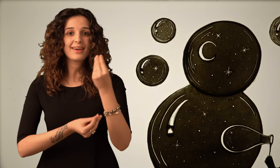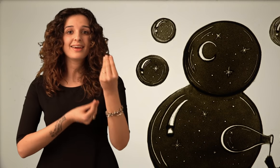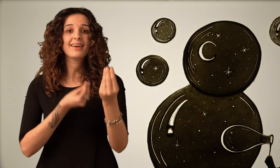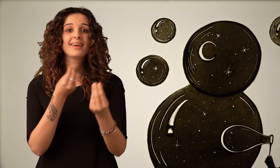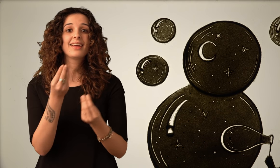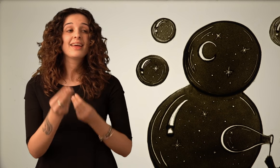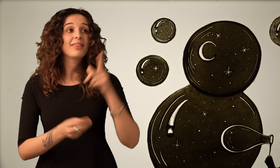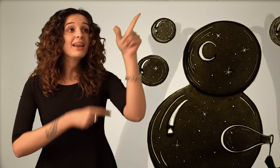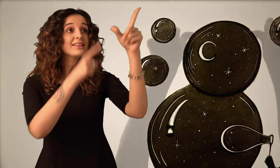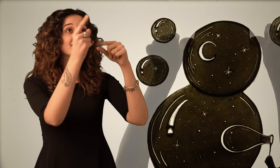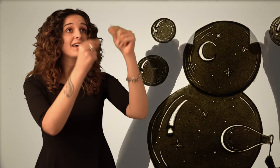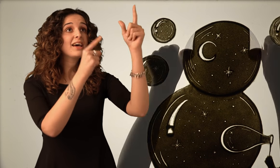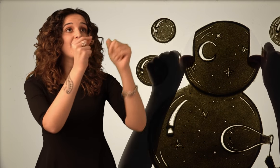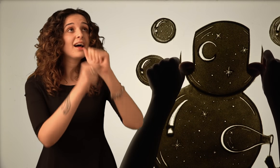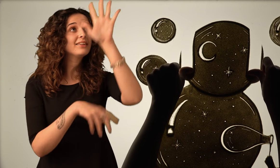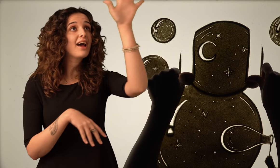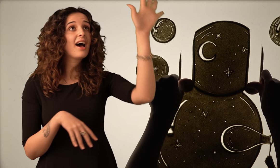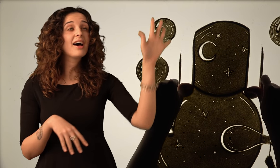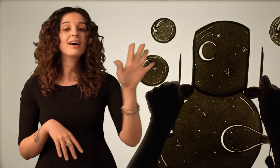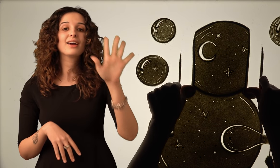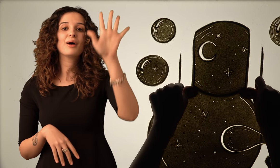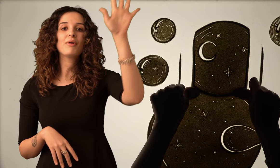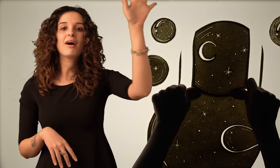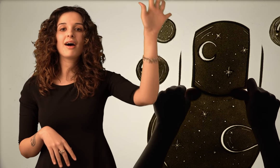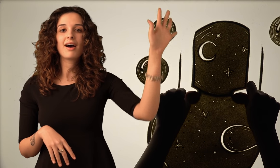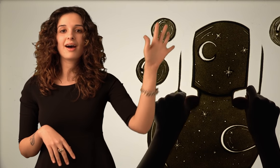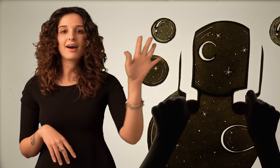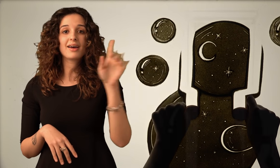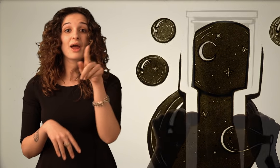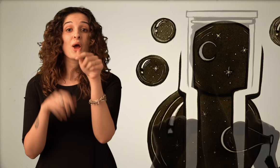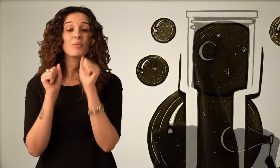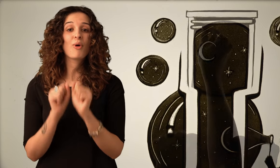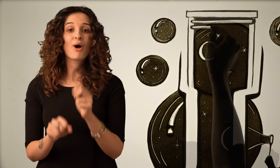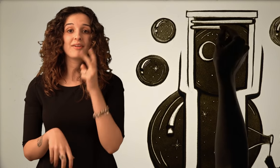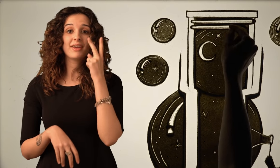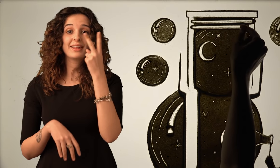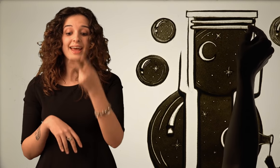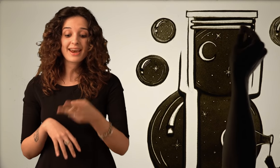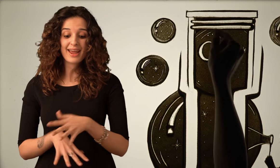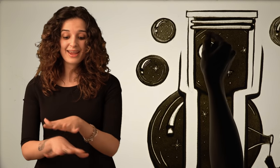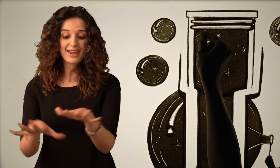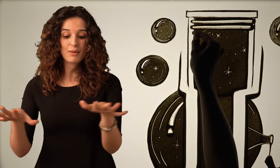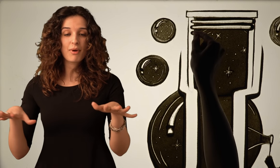Dalla stella di Acama Puoi vedere il